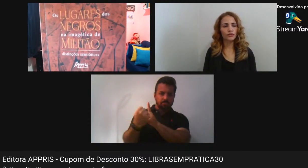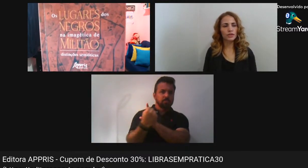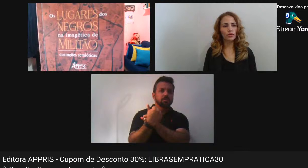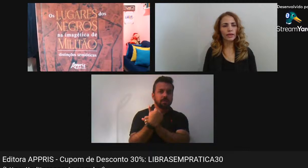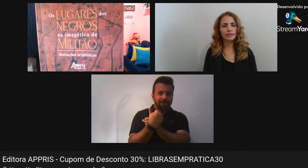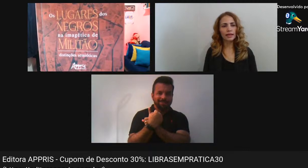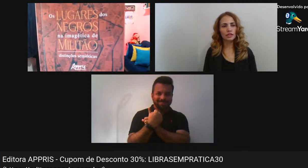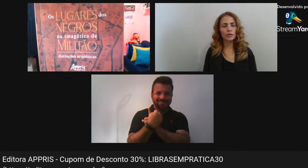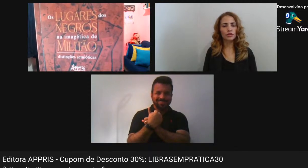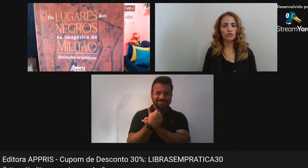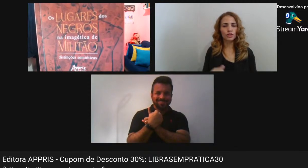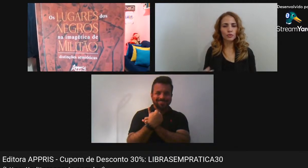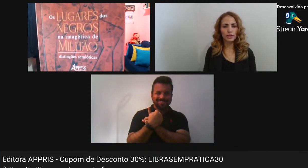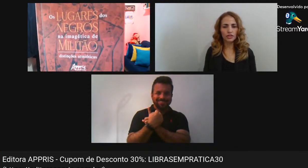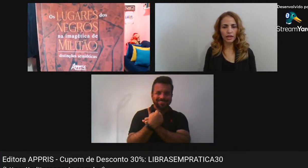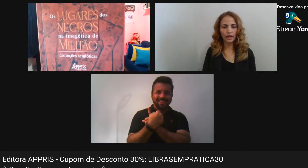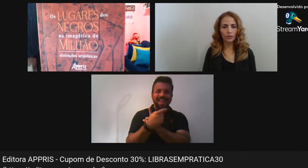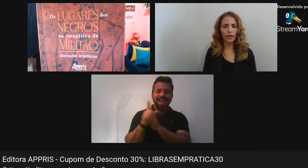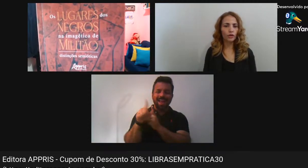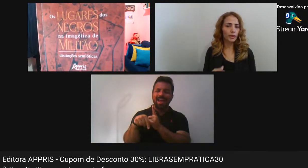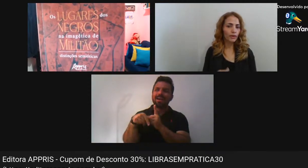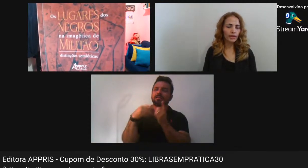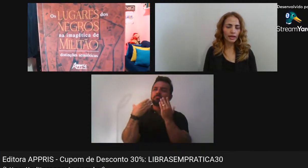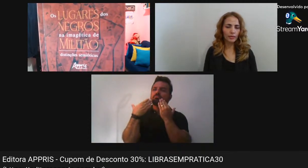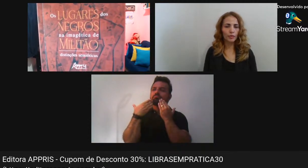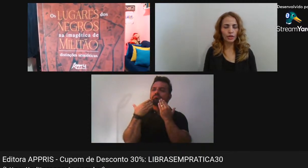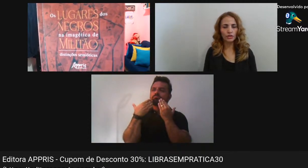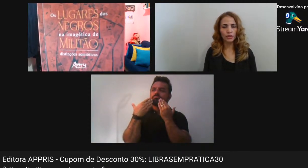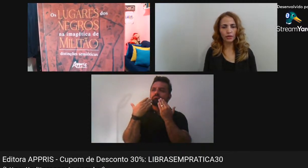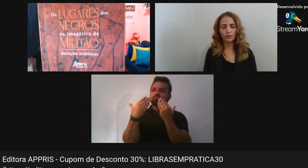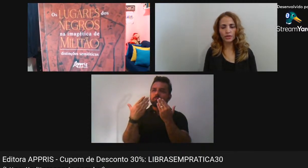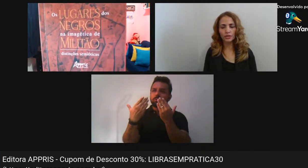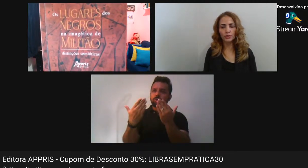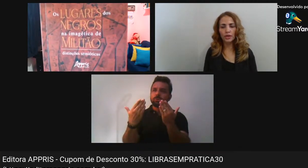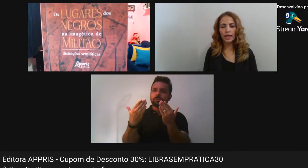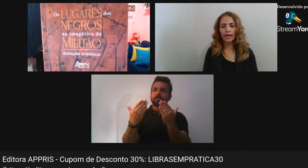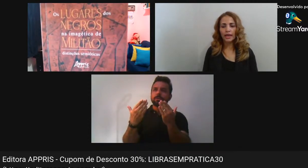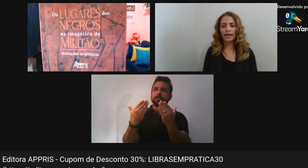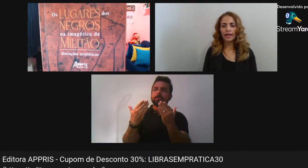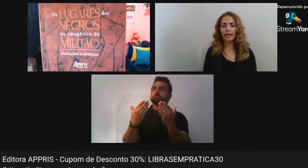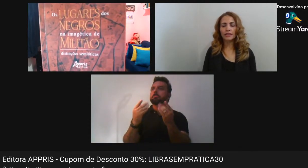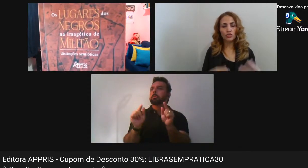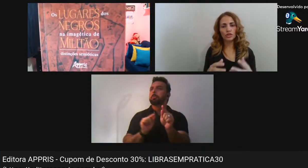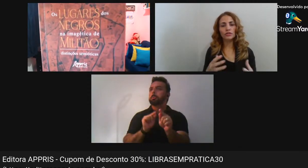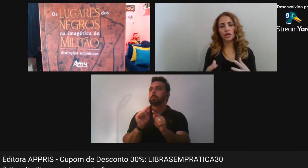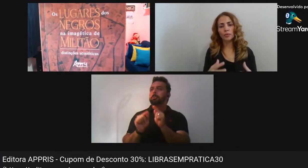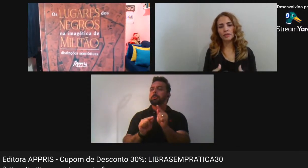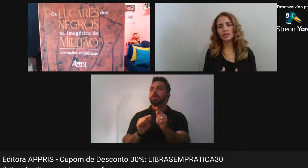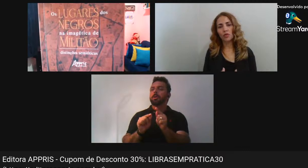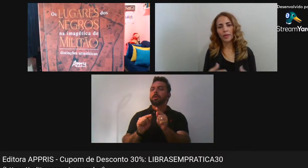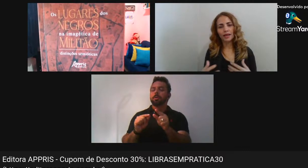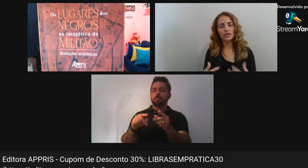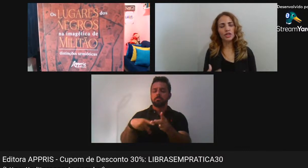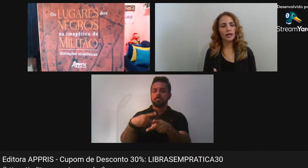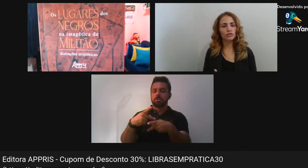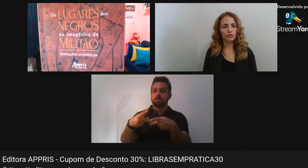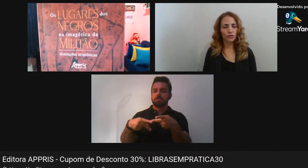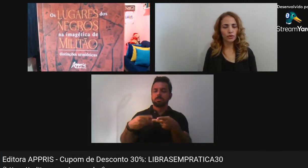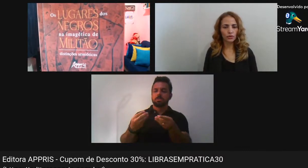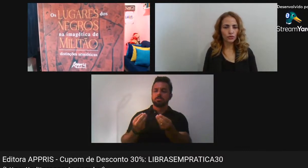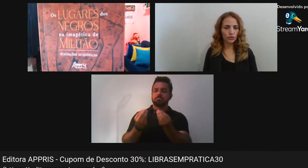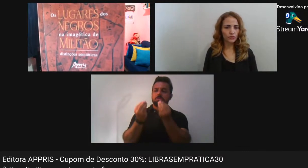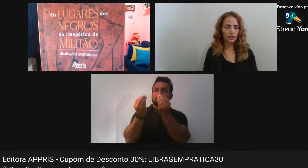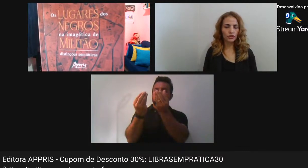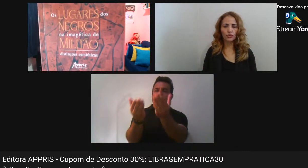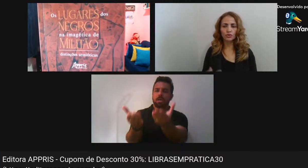fotografias Eram realizadas Para esses sujeitos Presentearem alguém Ou para guardarem A memória de alguém Consigo Esses sujeitos Geralmente estavam Bem arranjados na